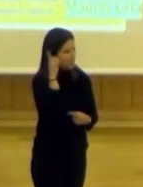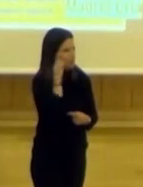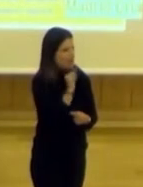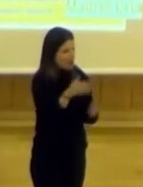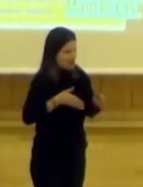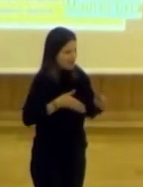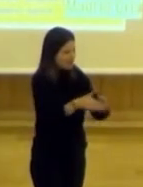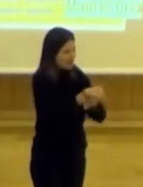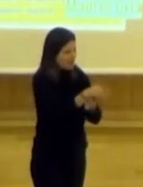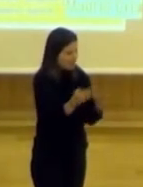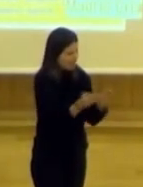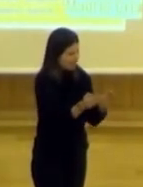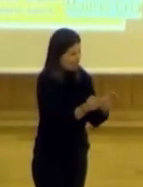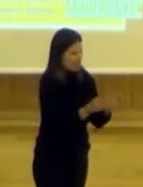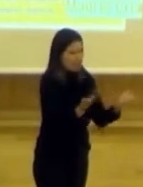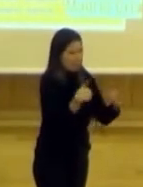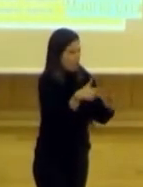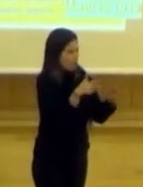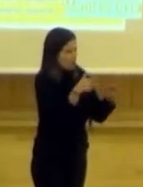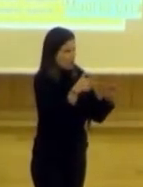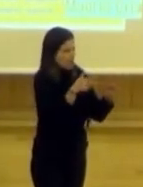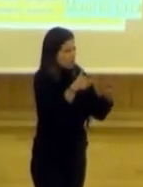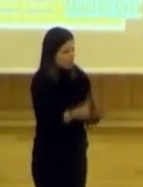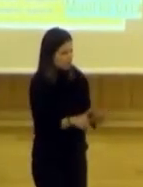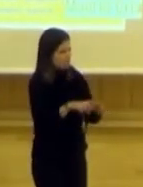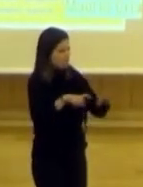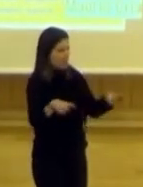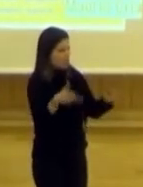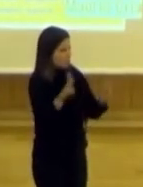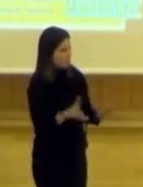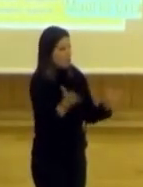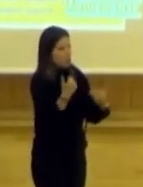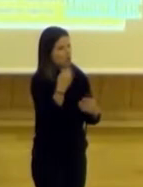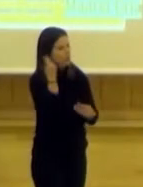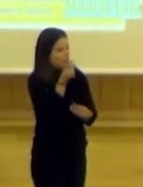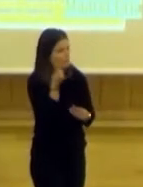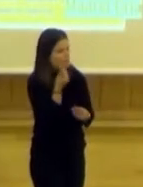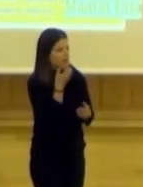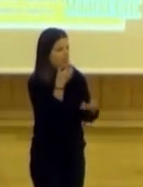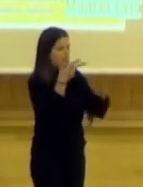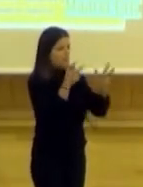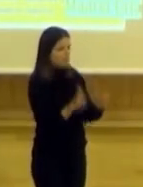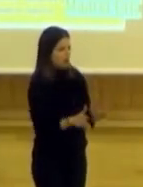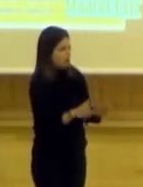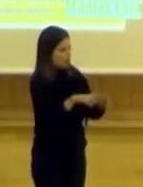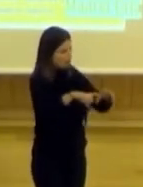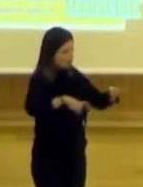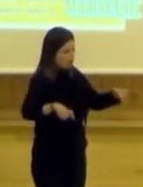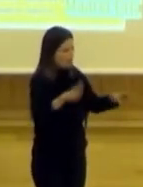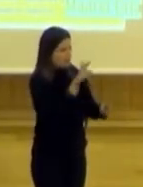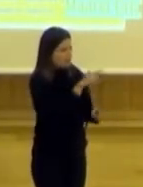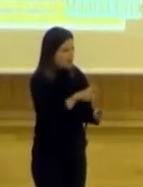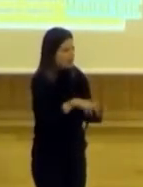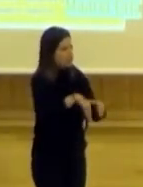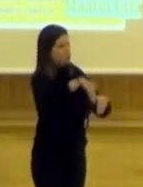estrechas donde no hay asientos, donde no hay bancos. Entonces, lo que pensaron era un banco retráctil para que la gente, digamos, de estos que se